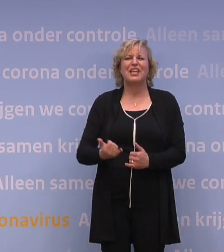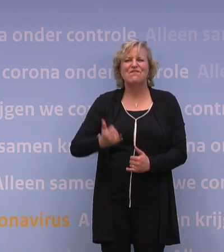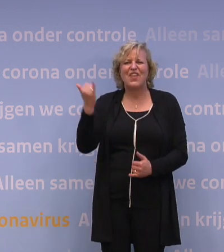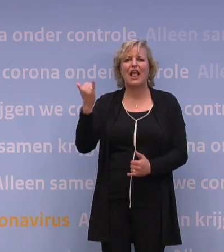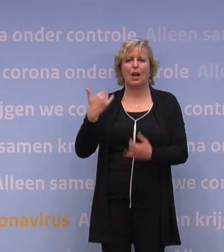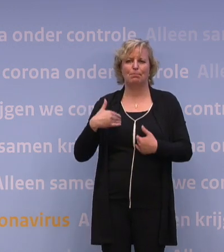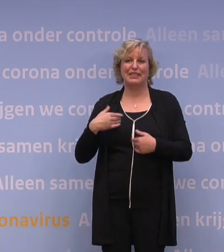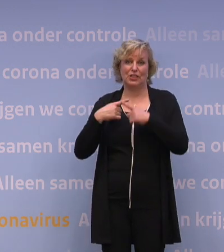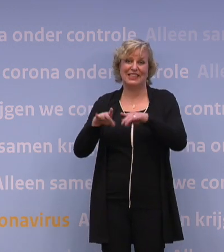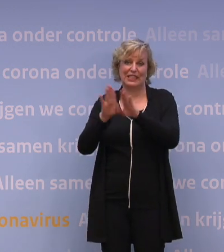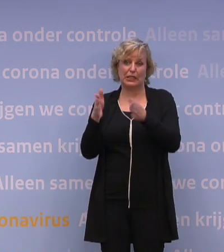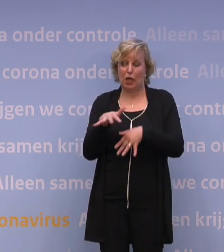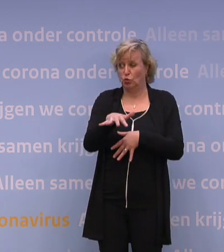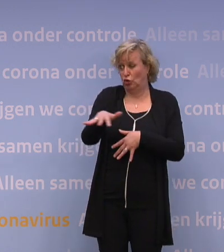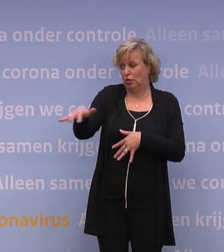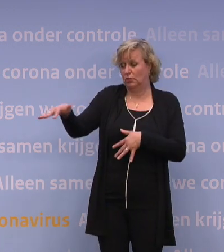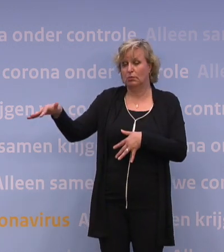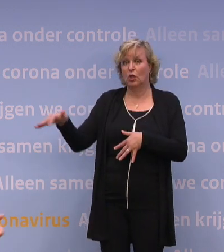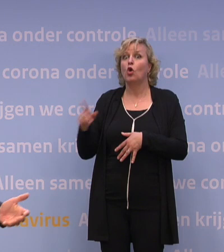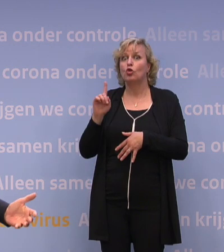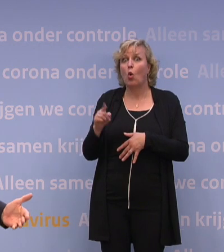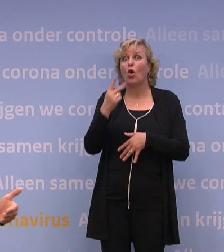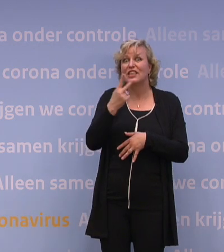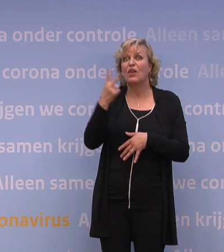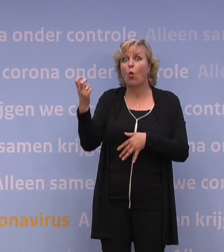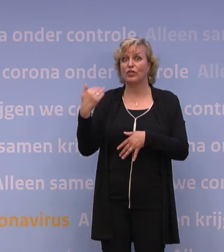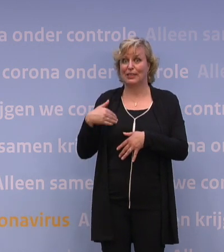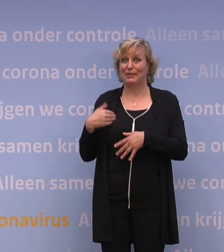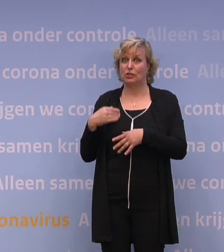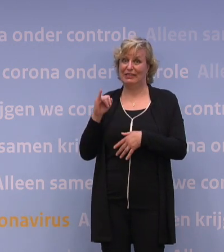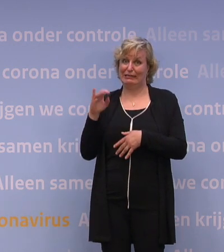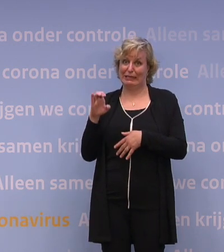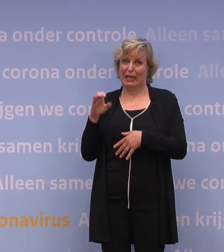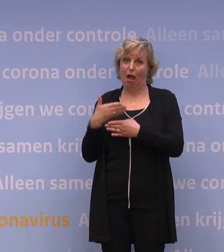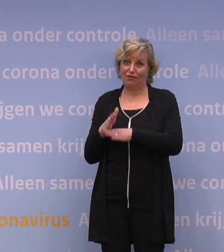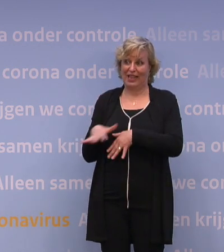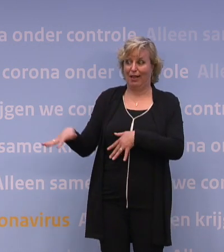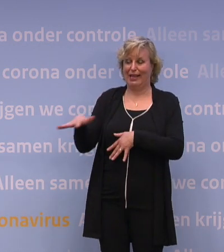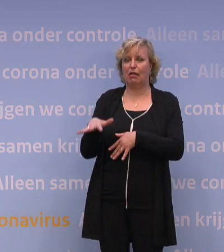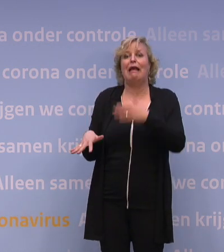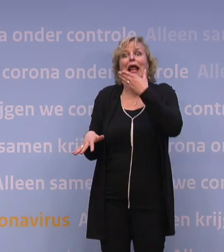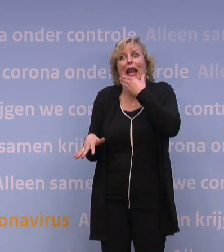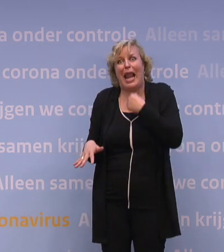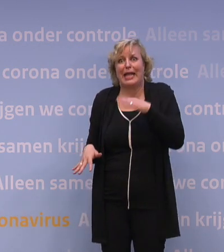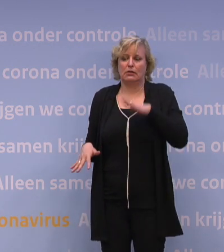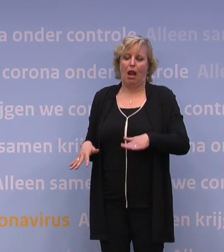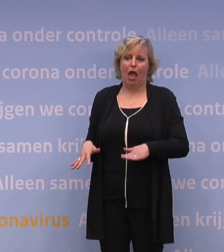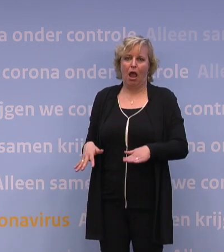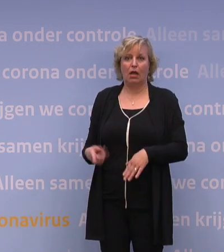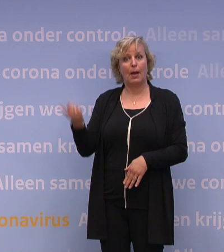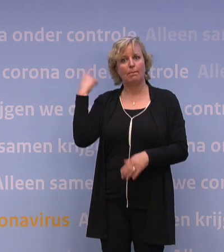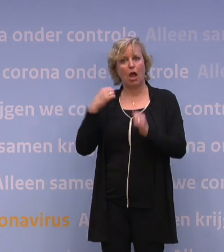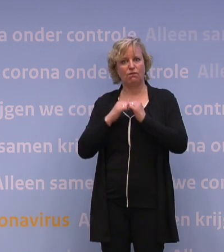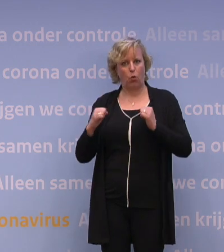ingehaald. Er liggen toch nog steeds meer dan 200 mensen op de intensive care, dat lijkt nu laag. Maar ik weet nog, begin april voor het jaar, toen we over die